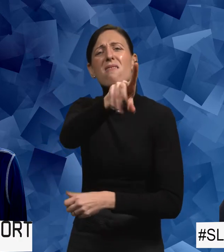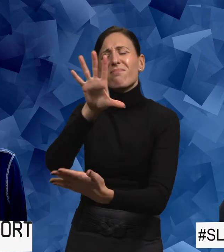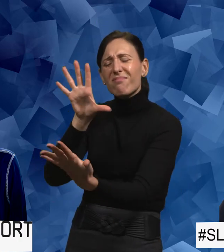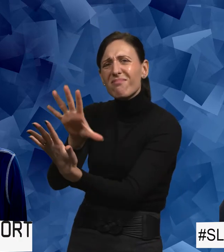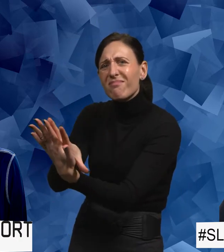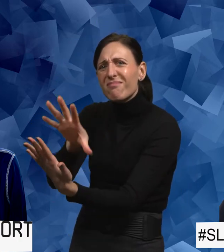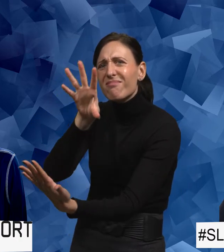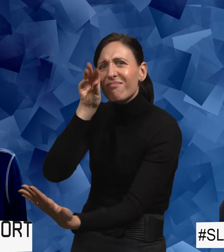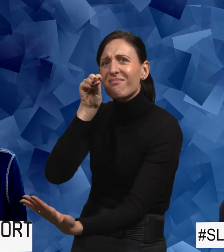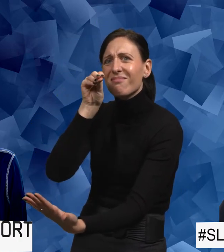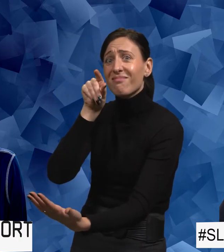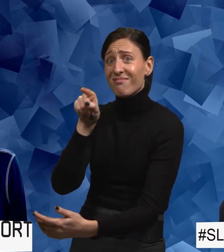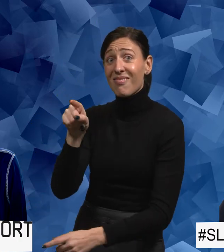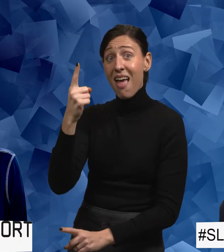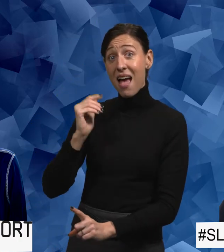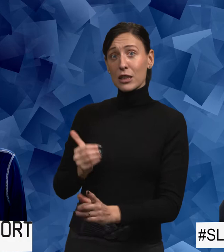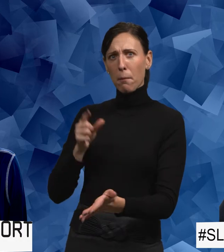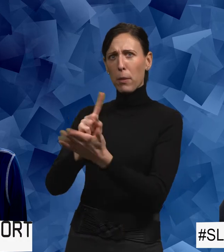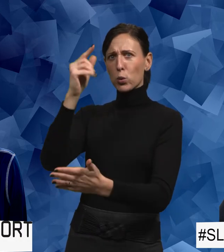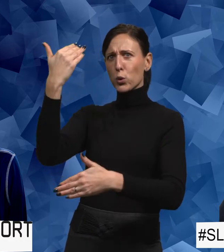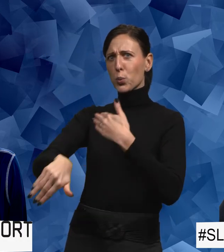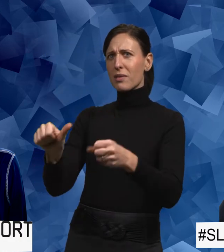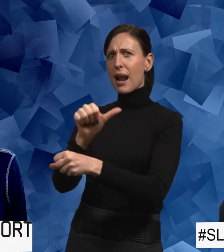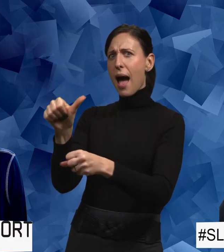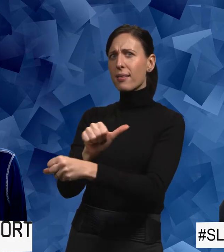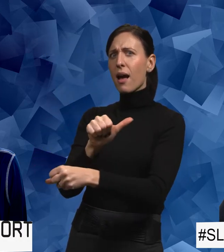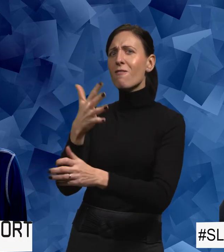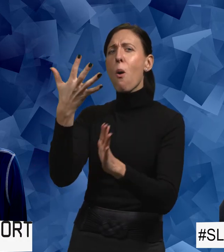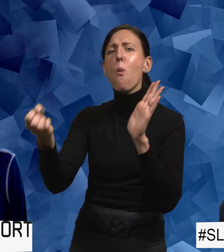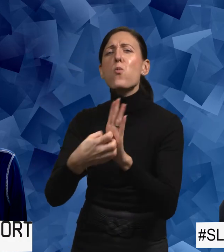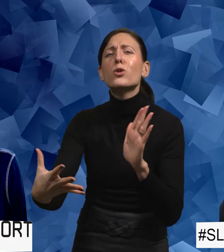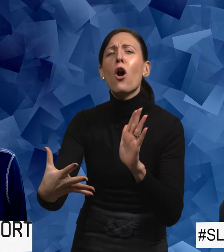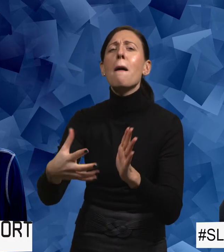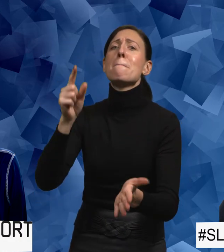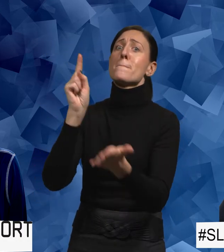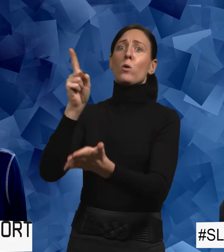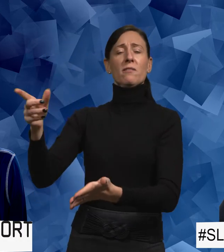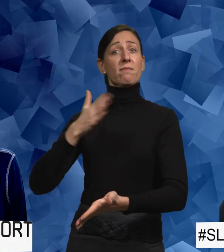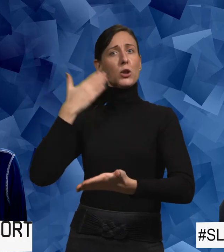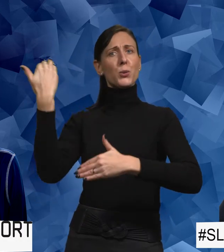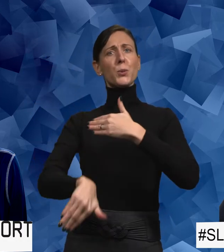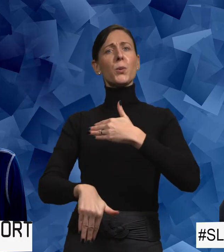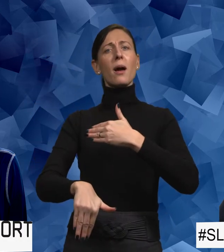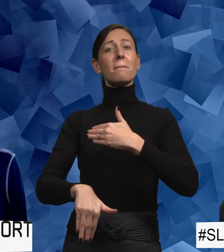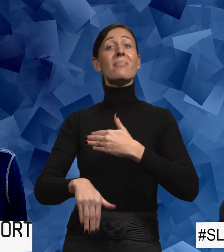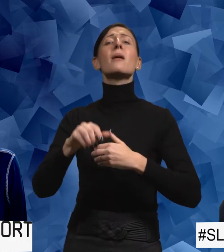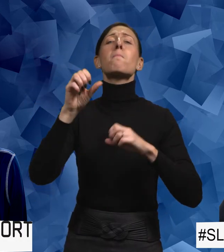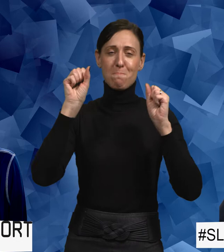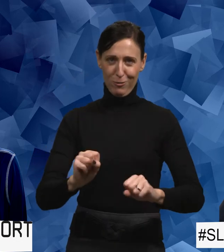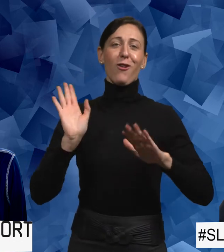avläs de här. En tjej som plötsligt inte har lust att träna längre, till exempel. Plötsligt bara vill lägga av. Då har det förmodligen hänt något.